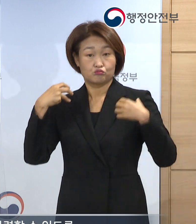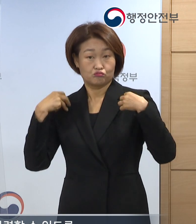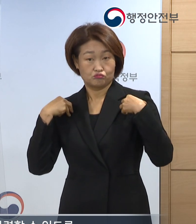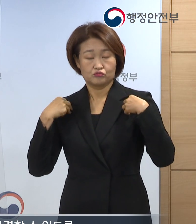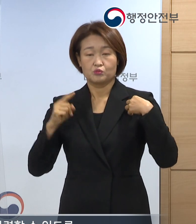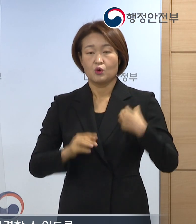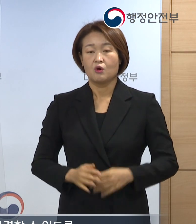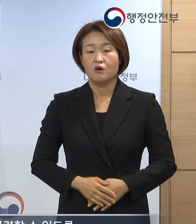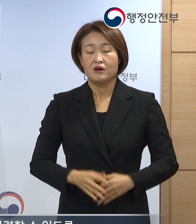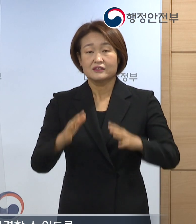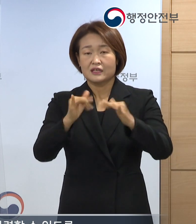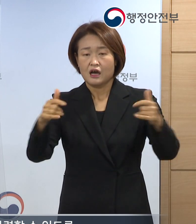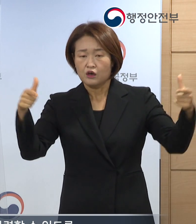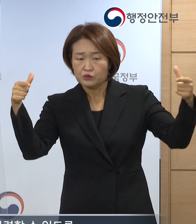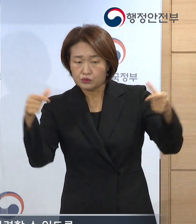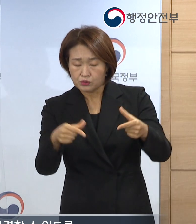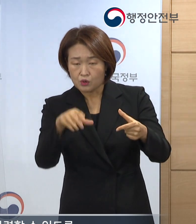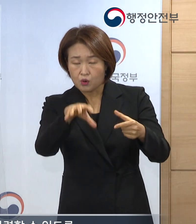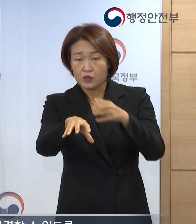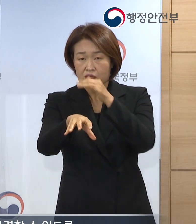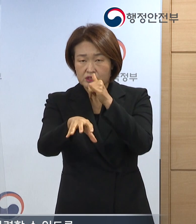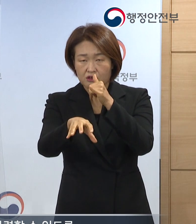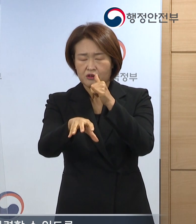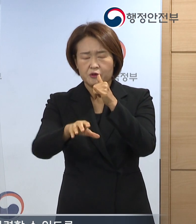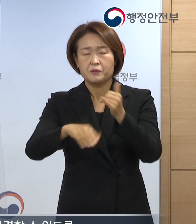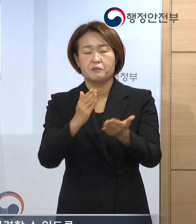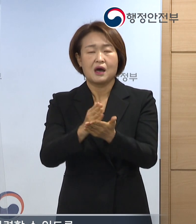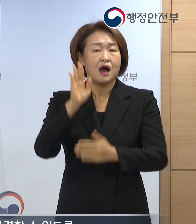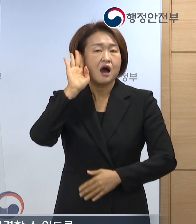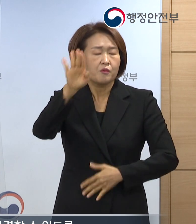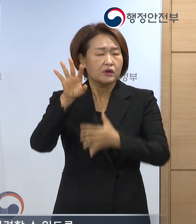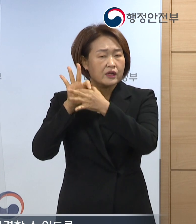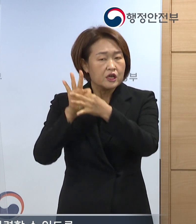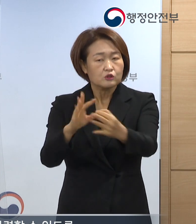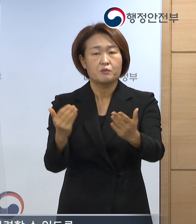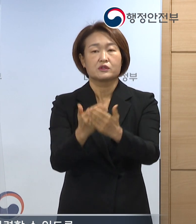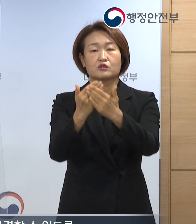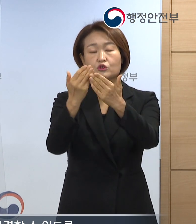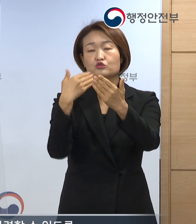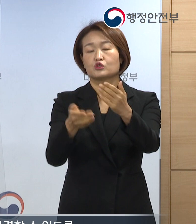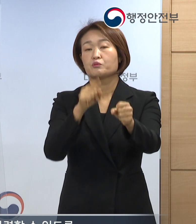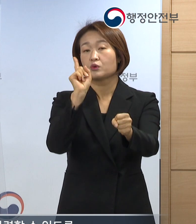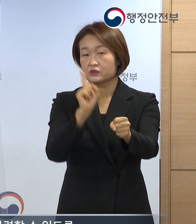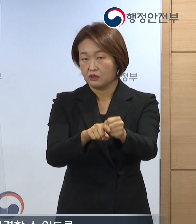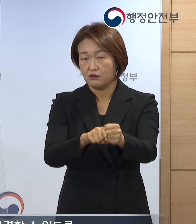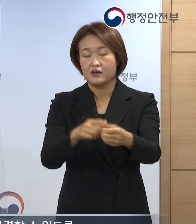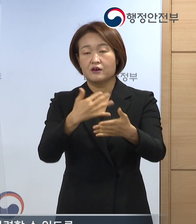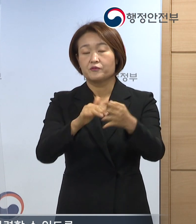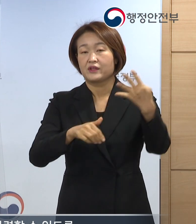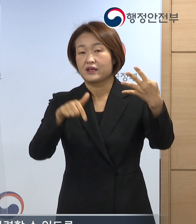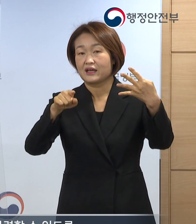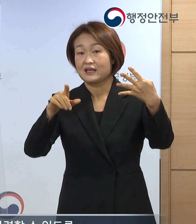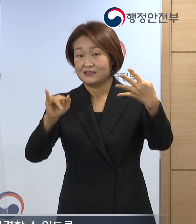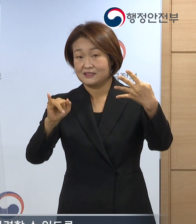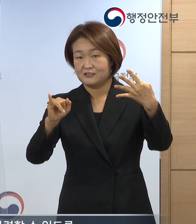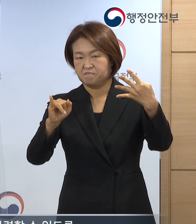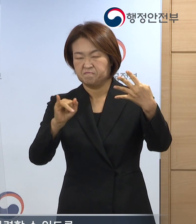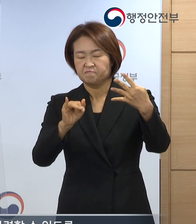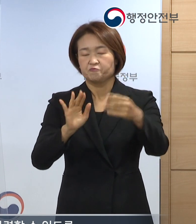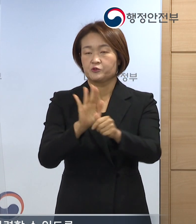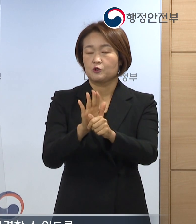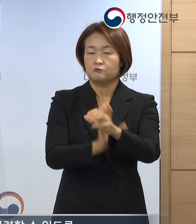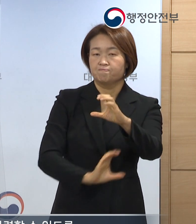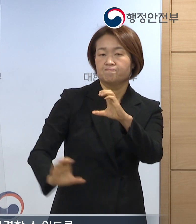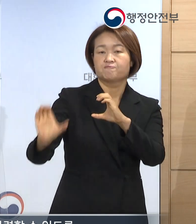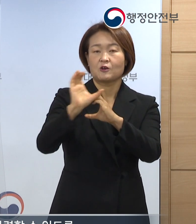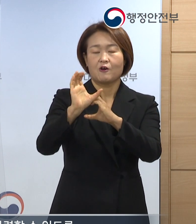인구 감소지역이 지속가능한 성장 여건을 마련할 수 있도록 다음은 4가지 방향에 따라 과감한 지원을